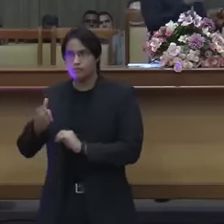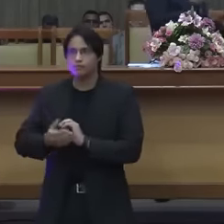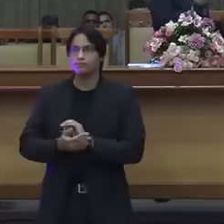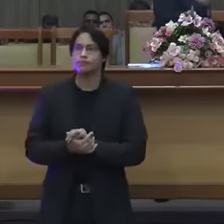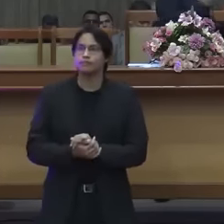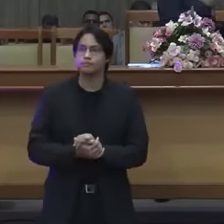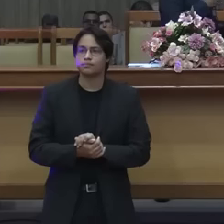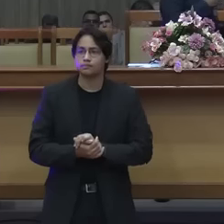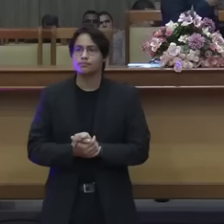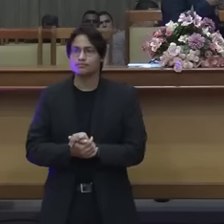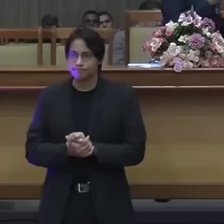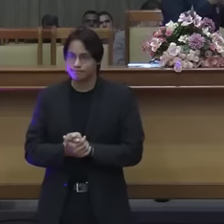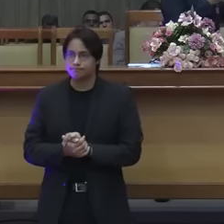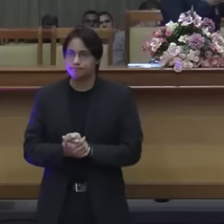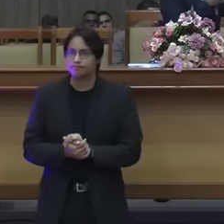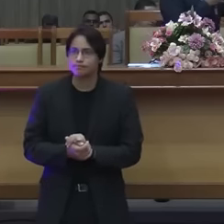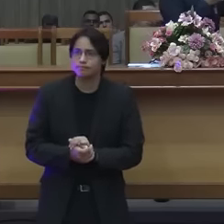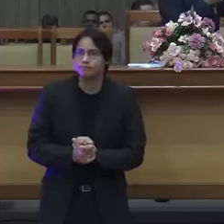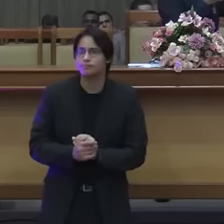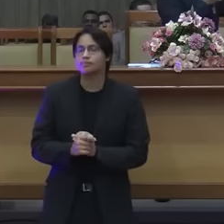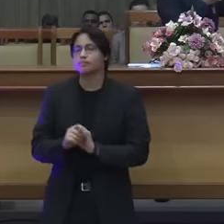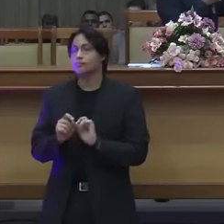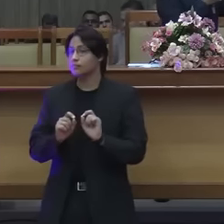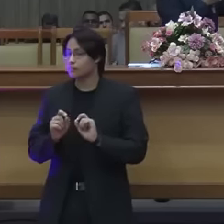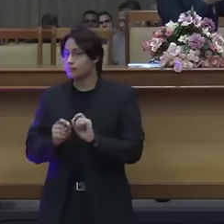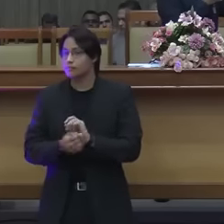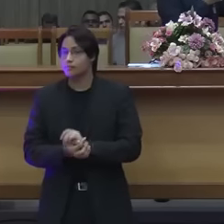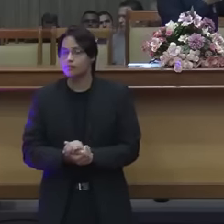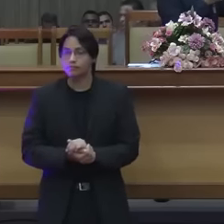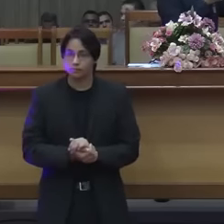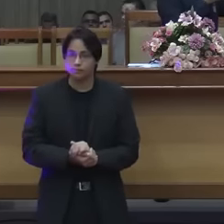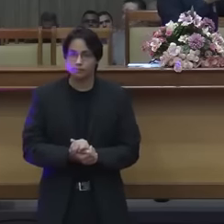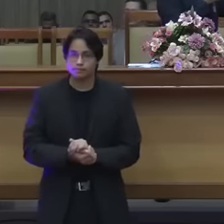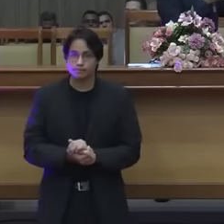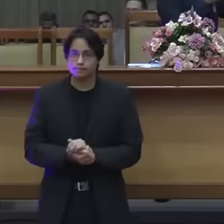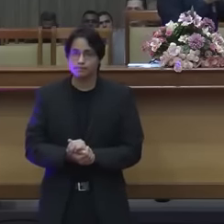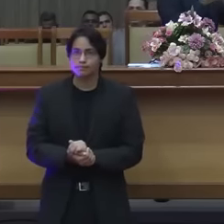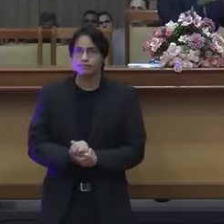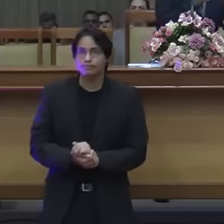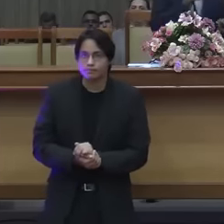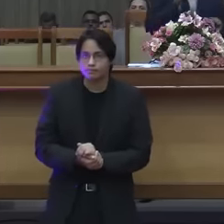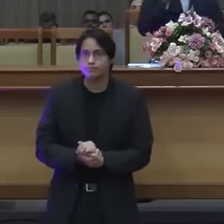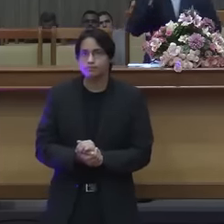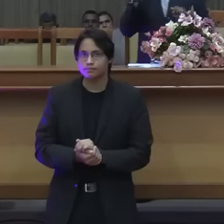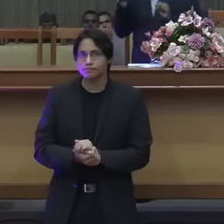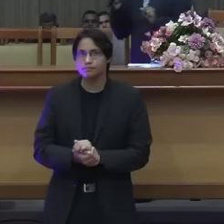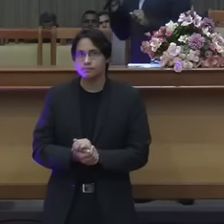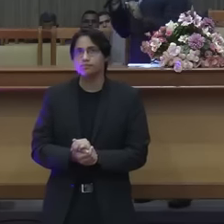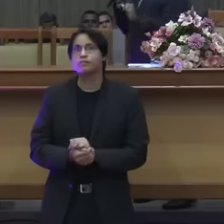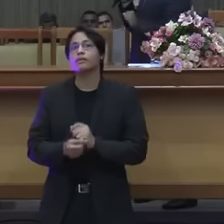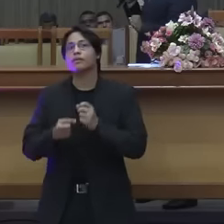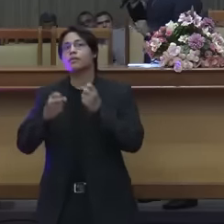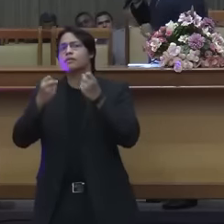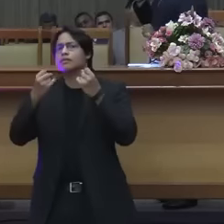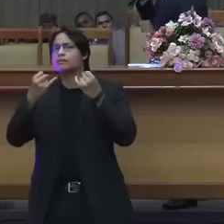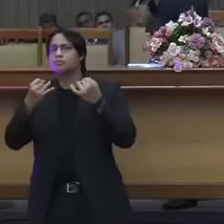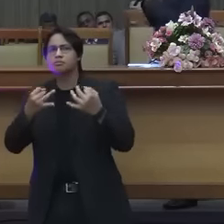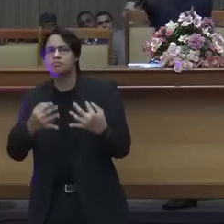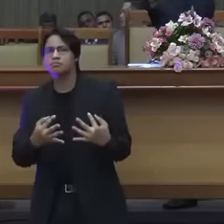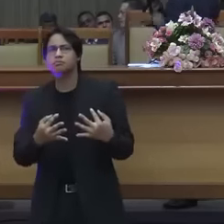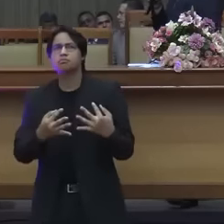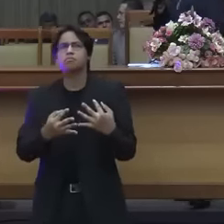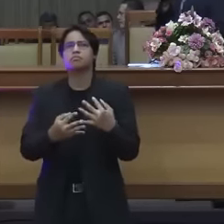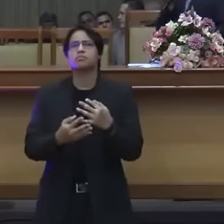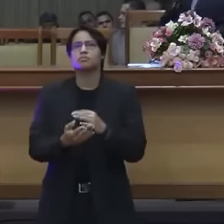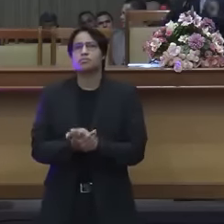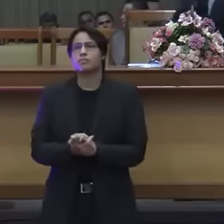eles passam a falar mais alto do